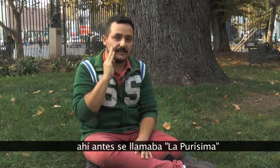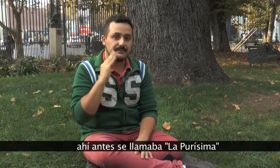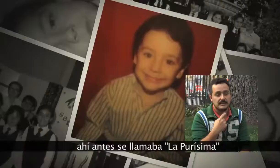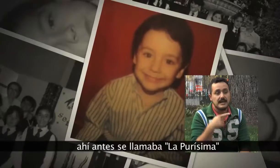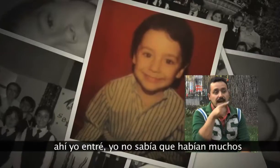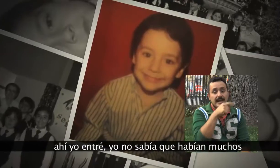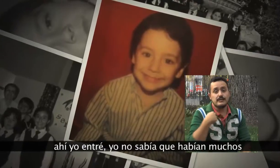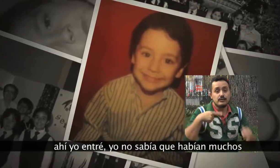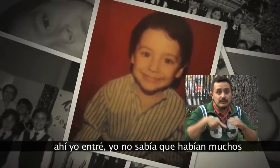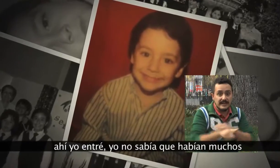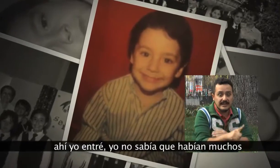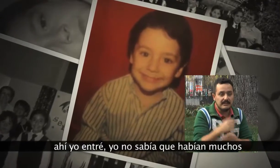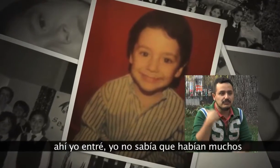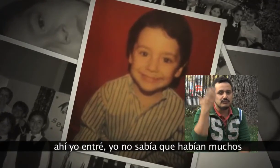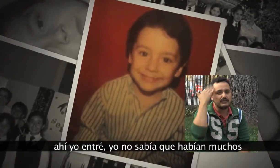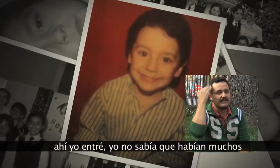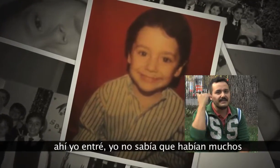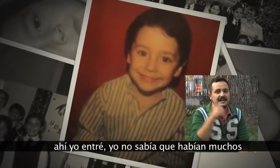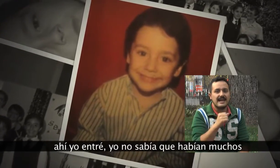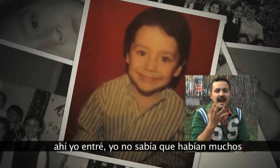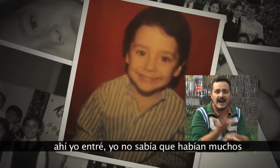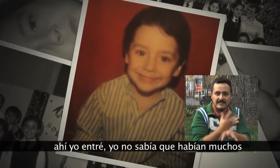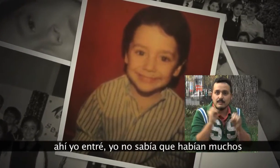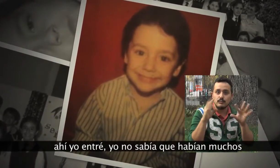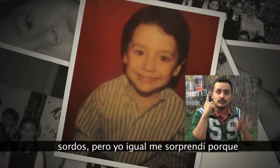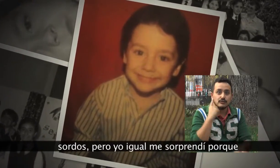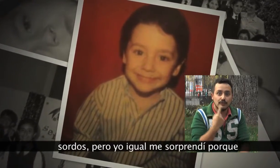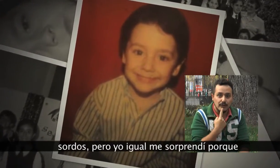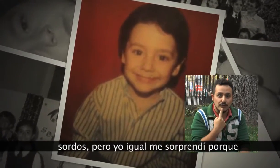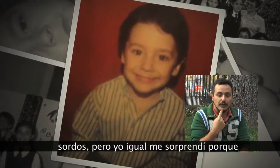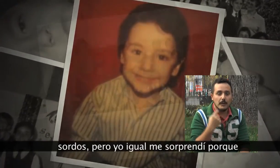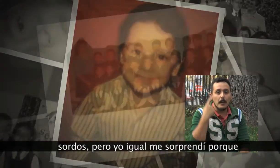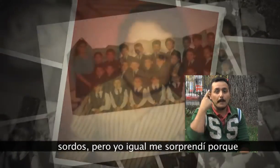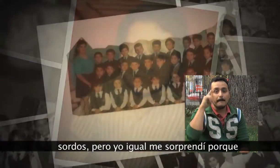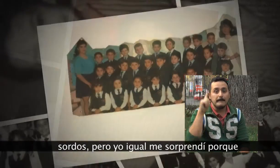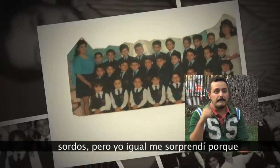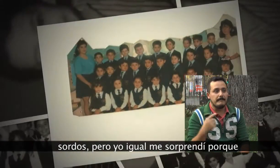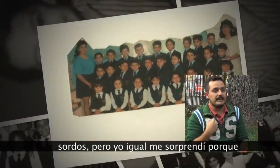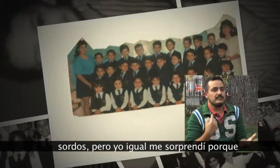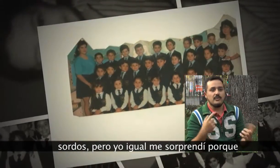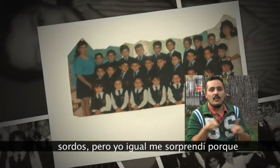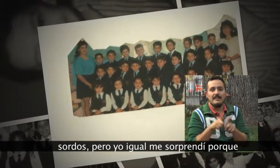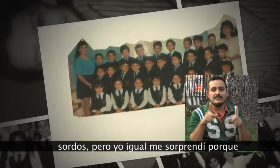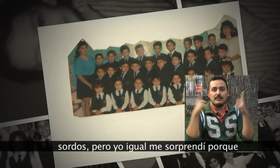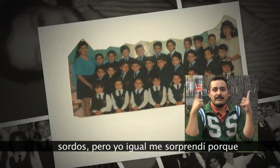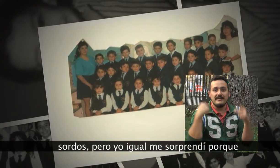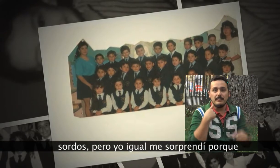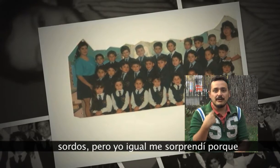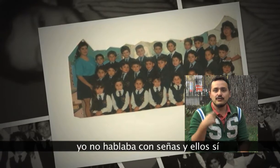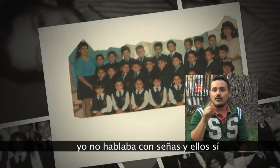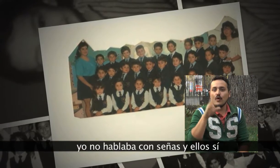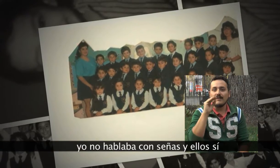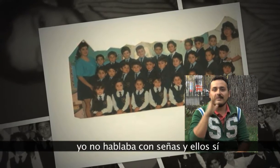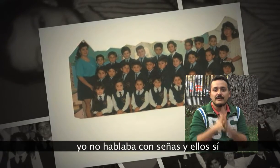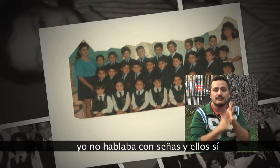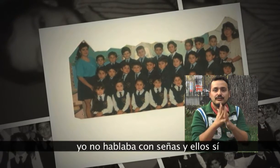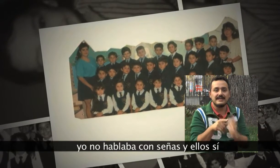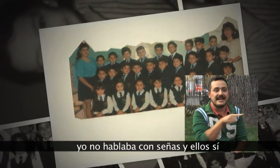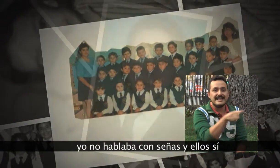Ahí yo entré, yo no sabía que había muchos sordos, pero yo Juan me sorprendí porque yo no hablaba con señas y